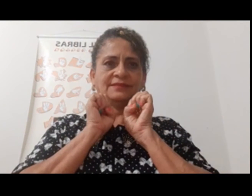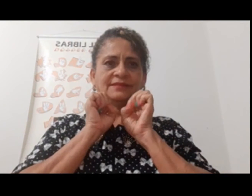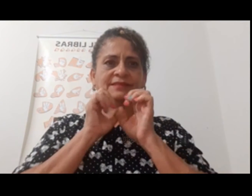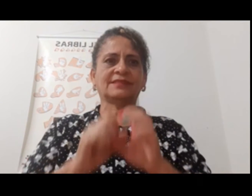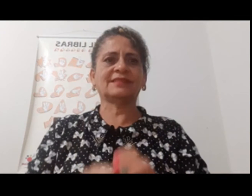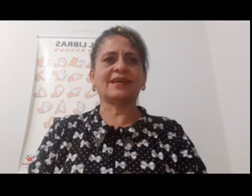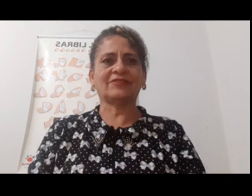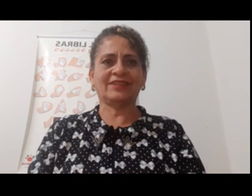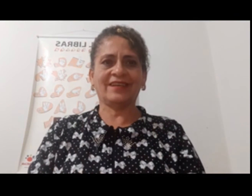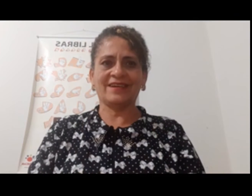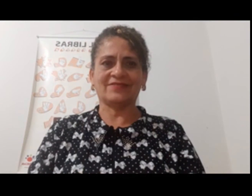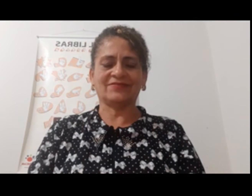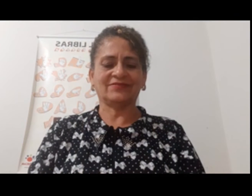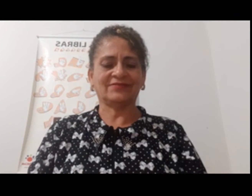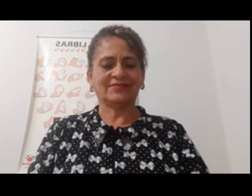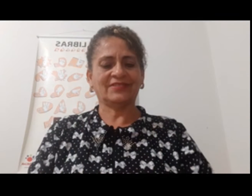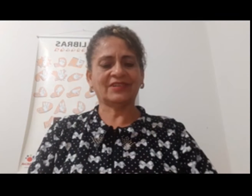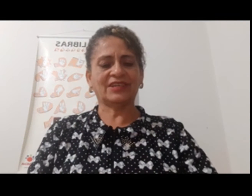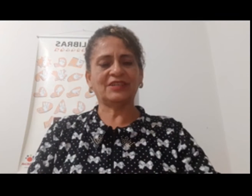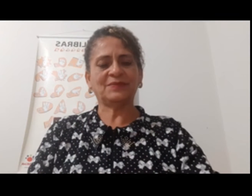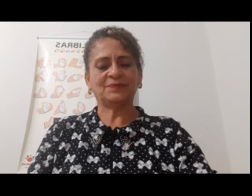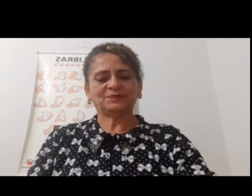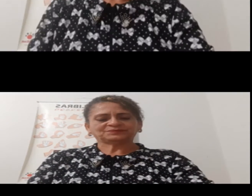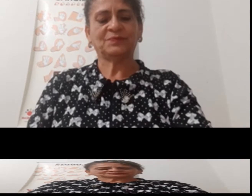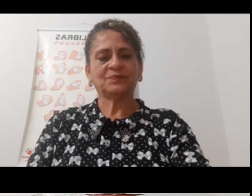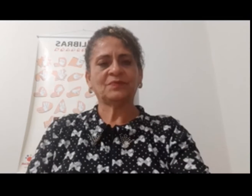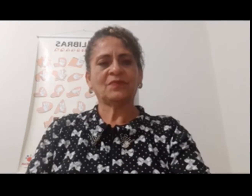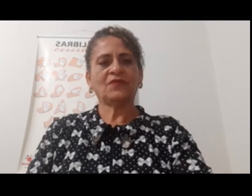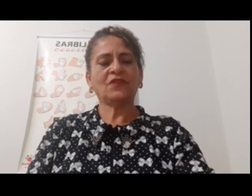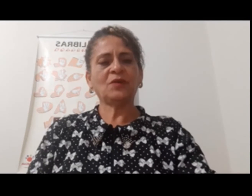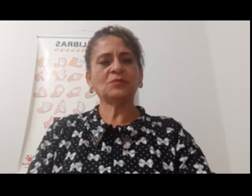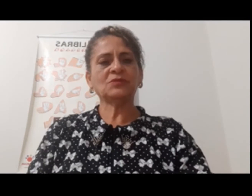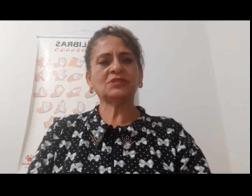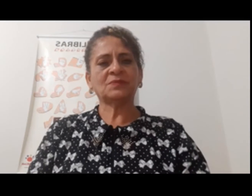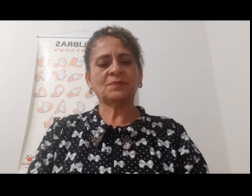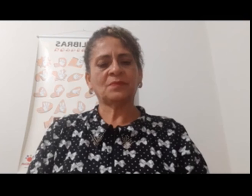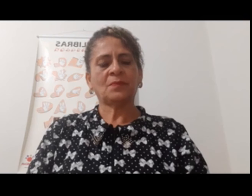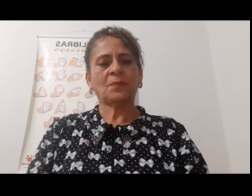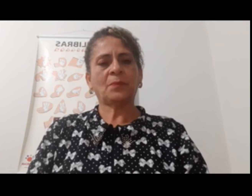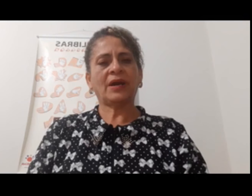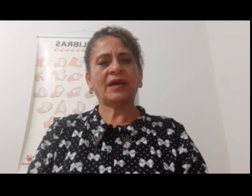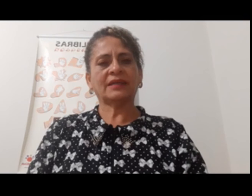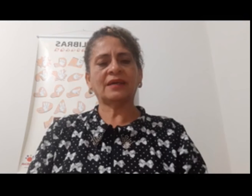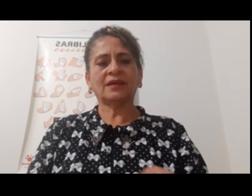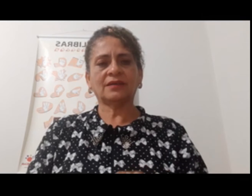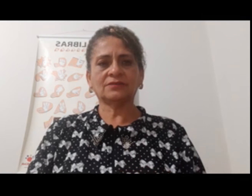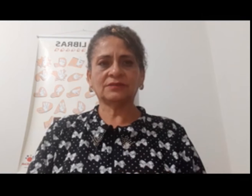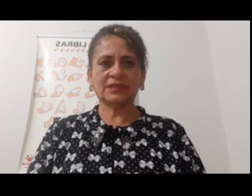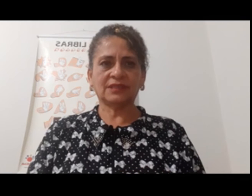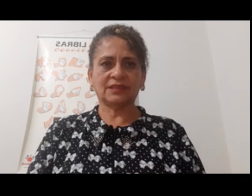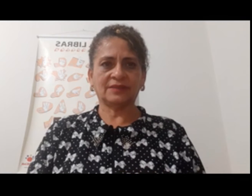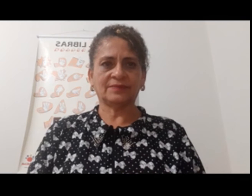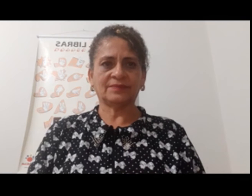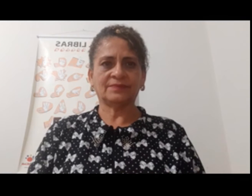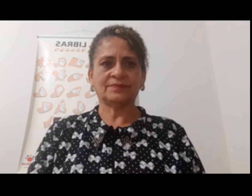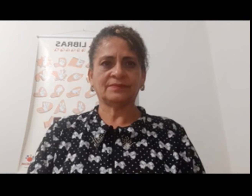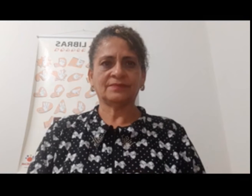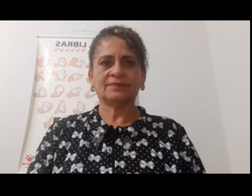Sinal de leão. Ok? Vamos para tigre.